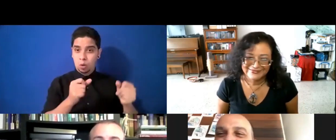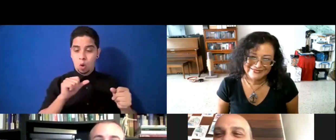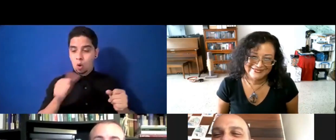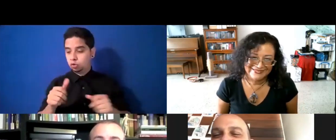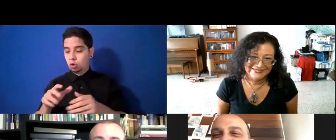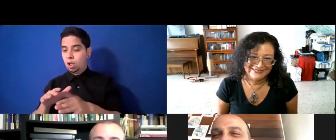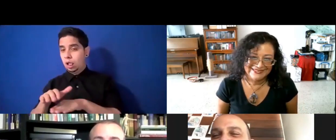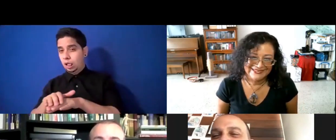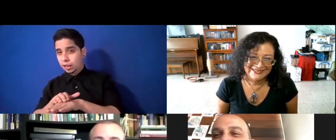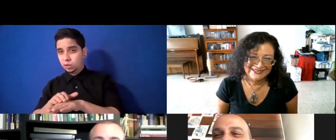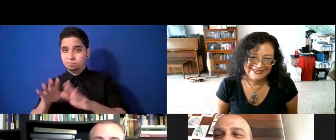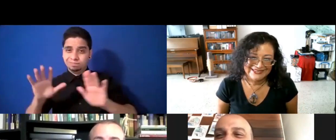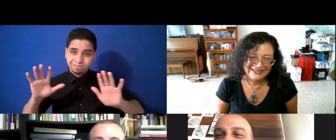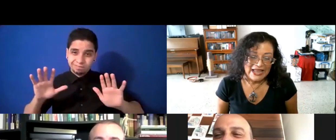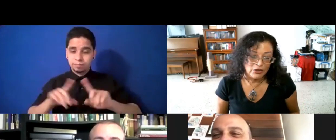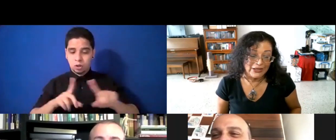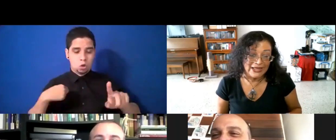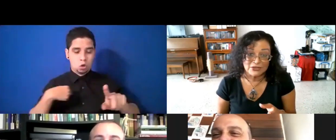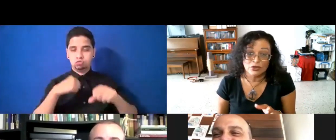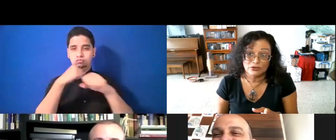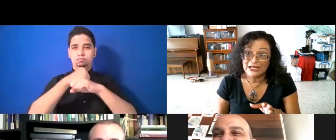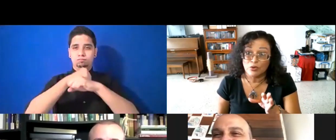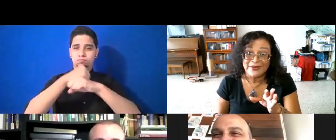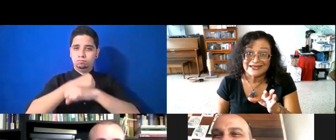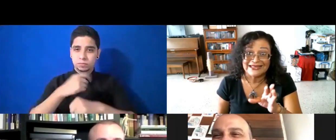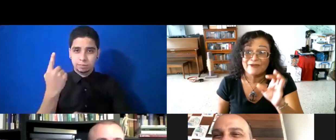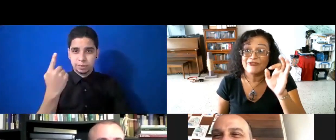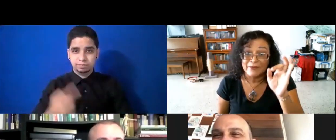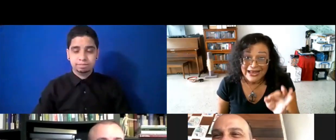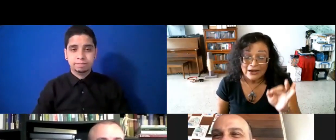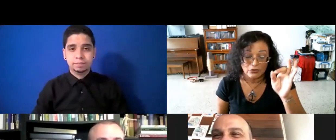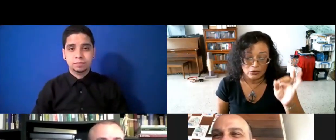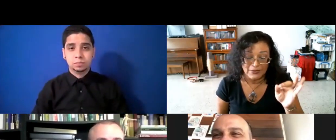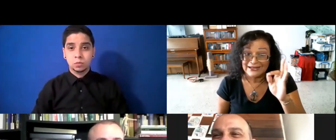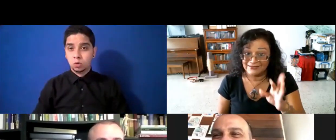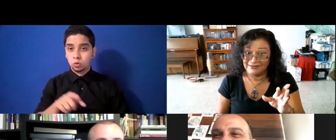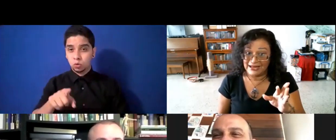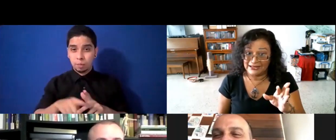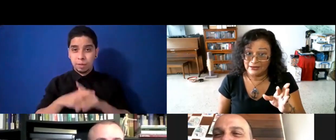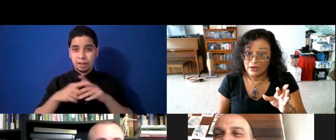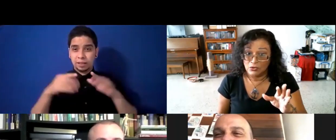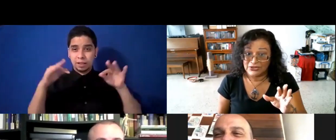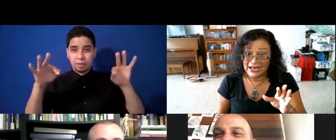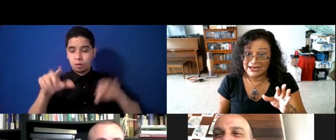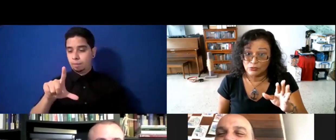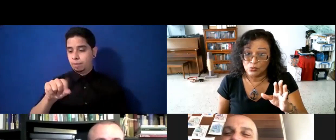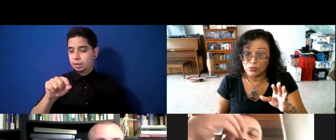estamos en la lucha. No hay de eso. O sea, tú empezaste en febrero de 2017. sea, que tú